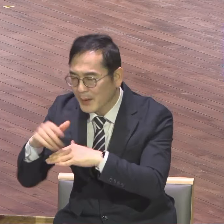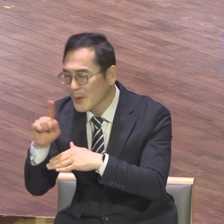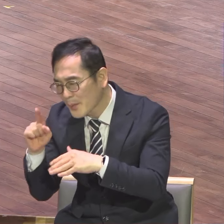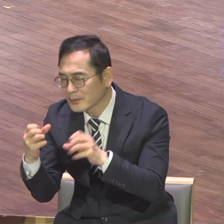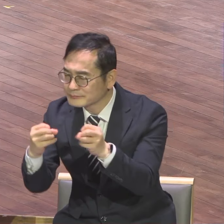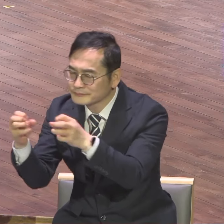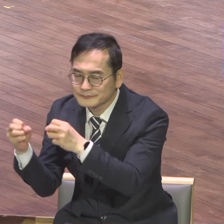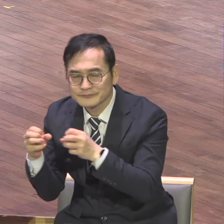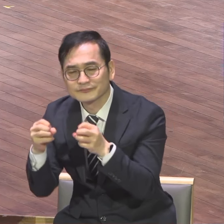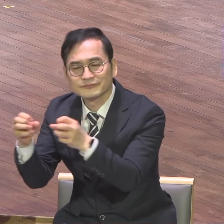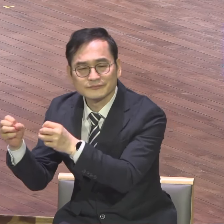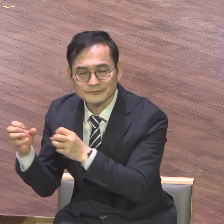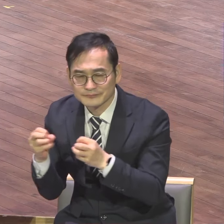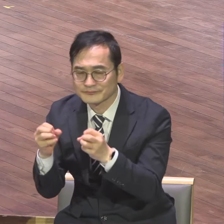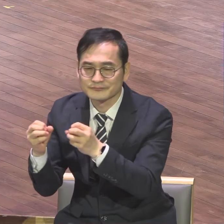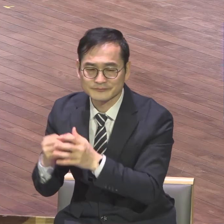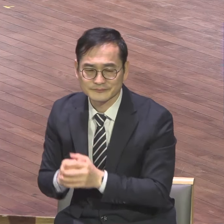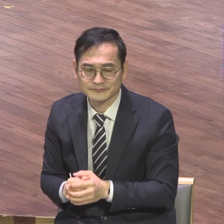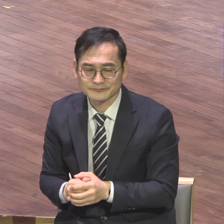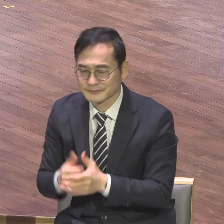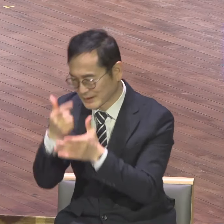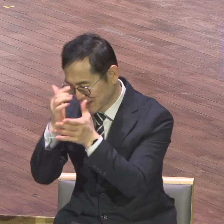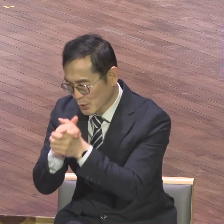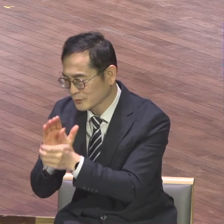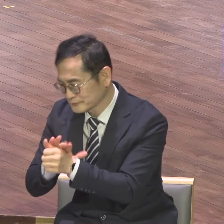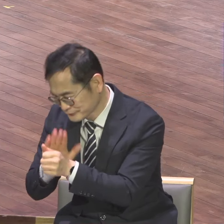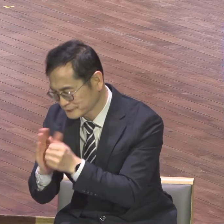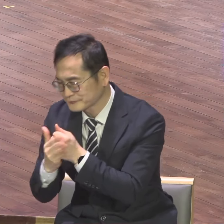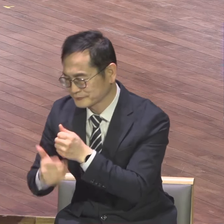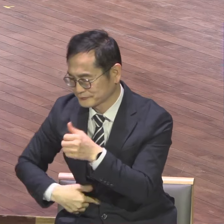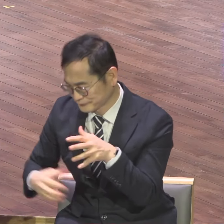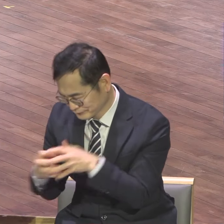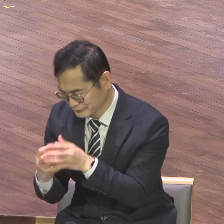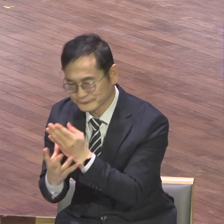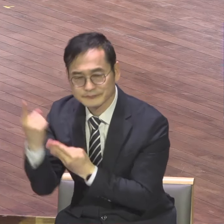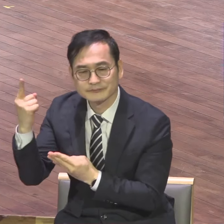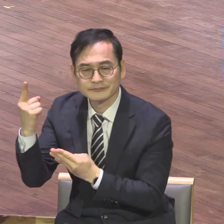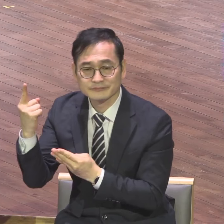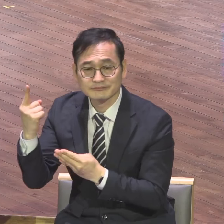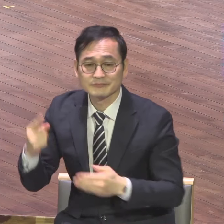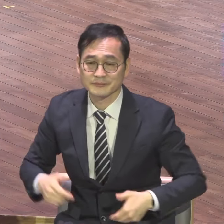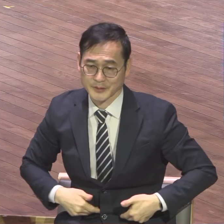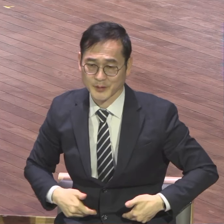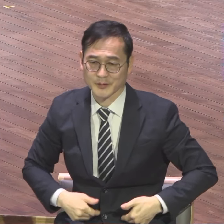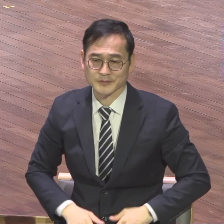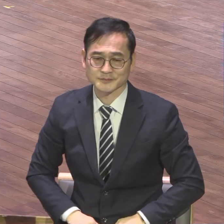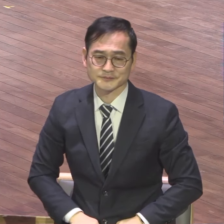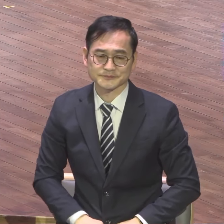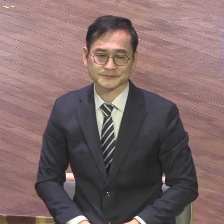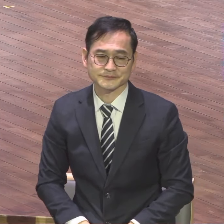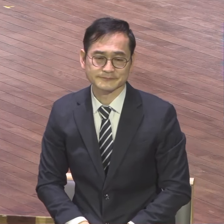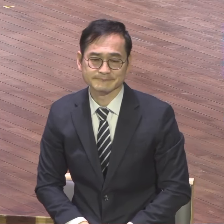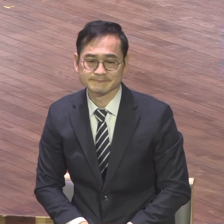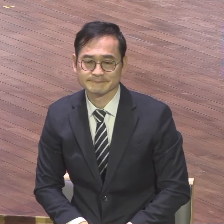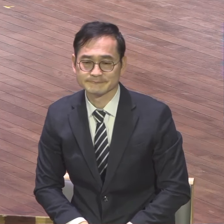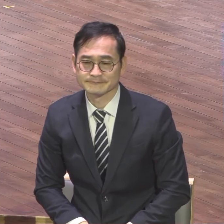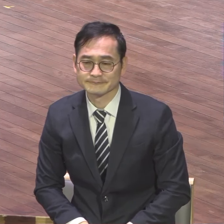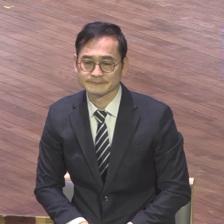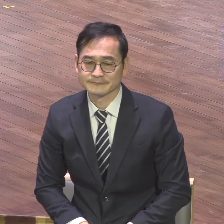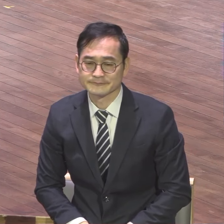함께 원리스를 그렇게 이루는 시간을 가지는 것이 아주 중요해요. 원리스. 가정도,